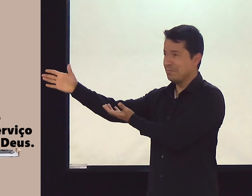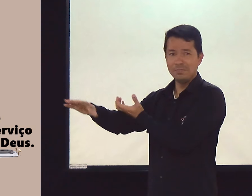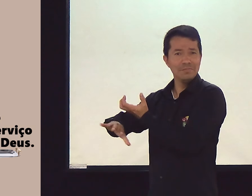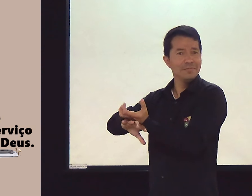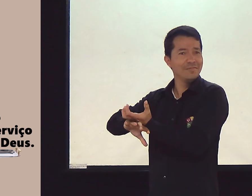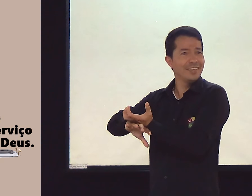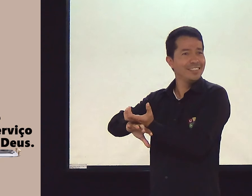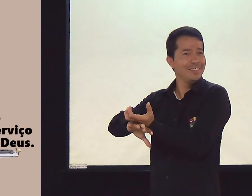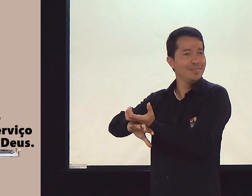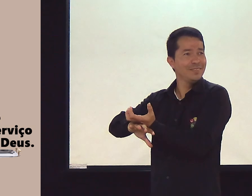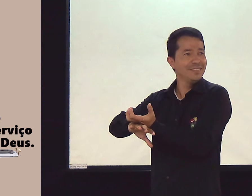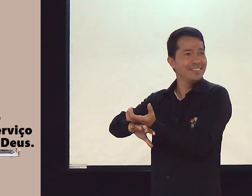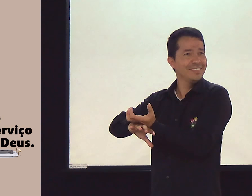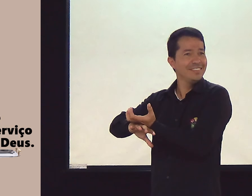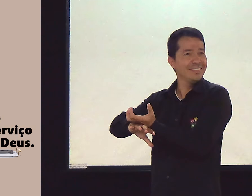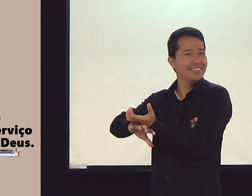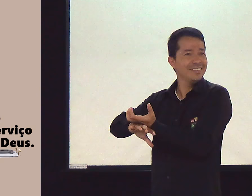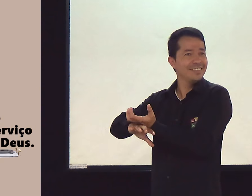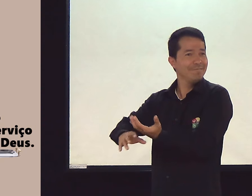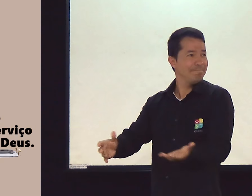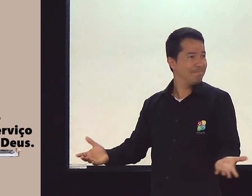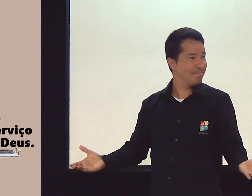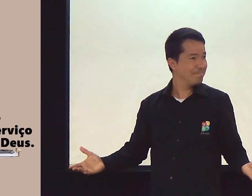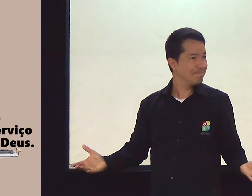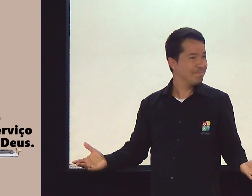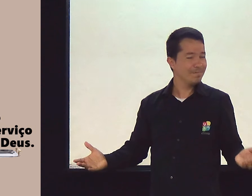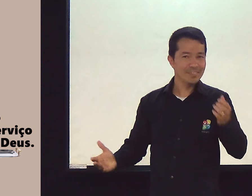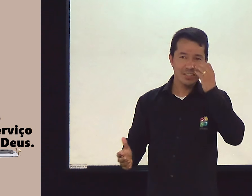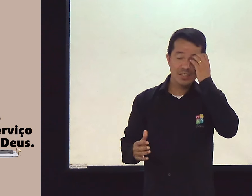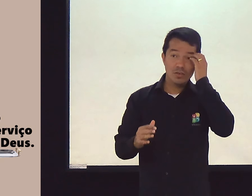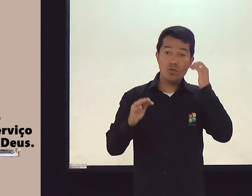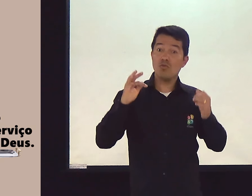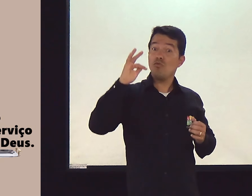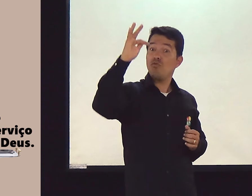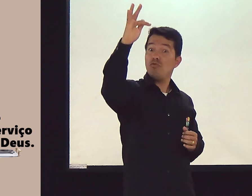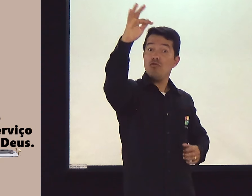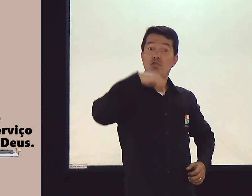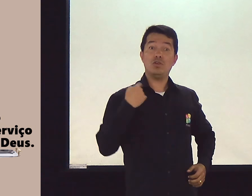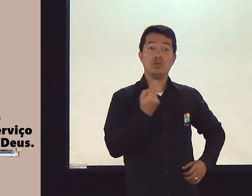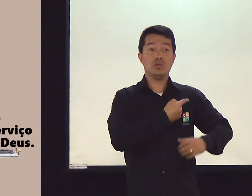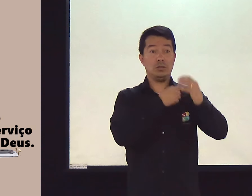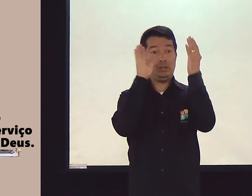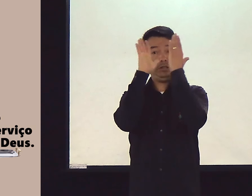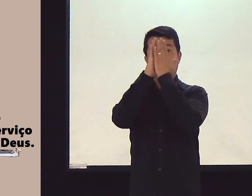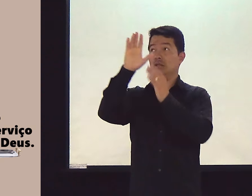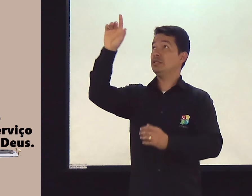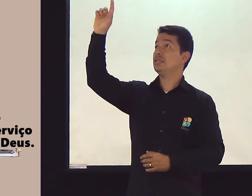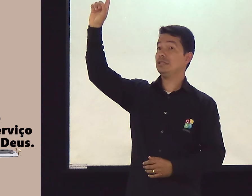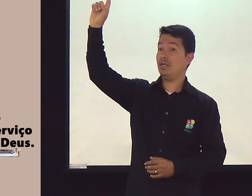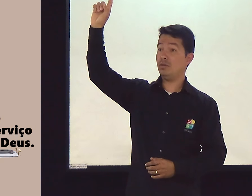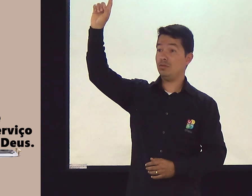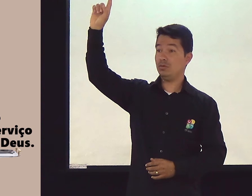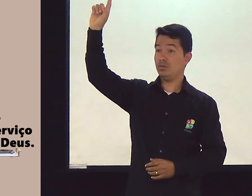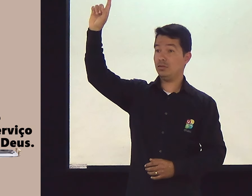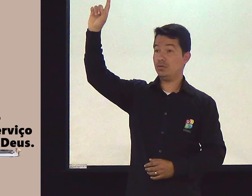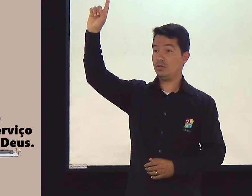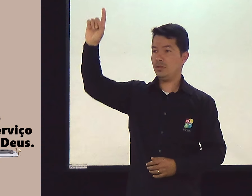Não tem nada na bandeja dele, certo? Ué? Porque um dia nós vamos estar diante de Deus.